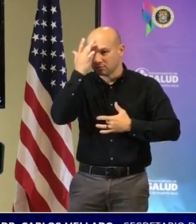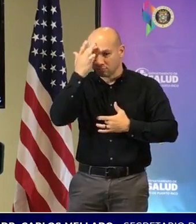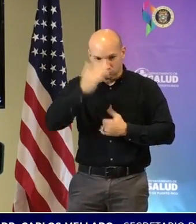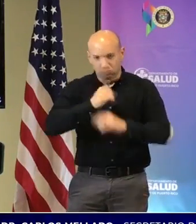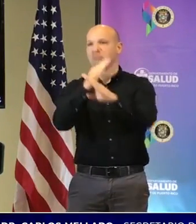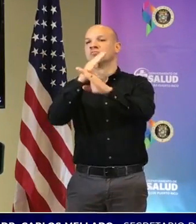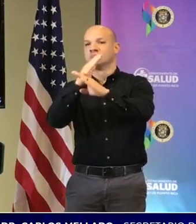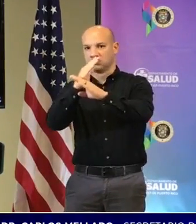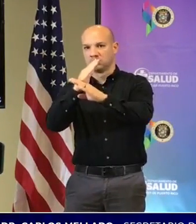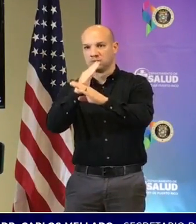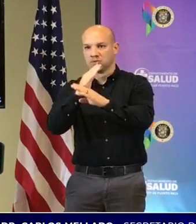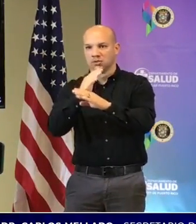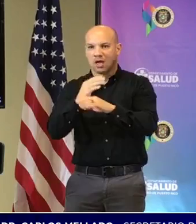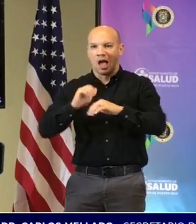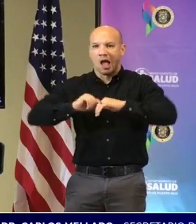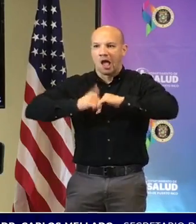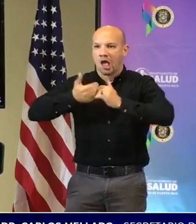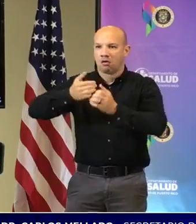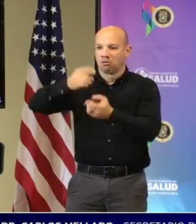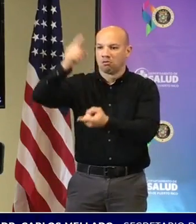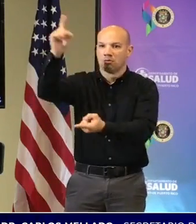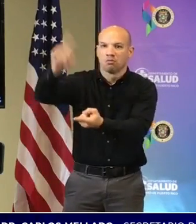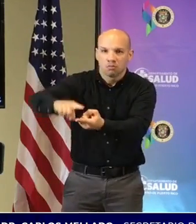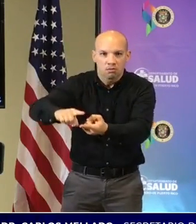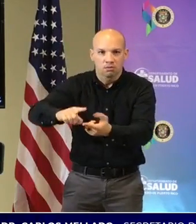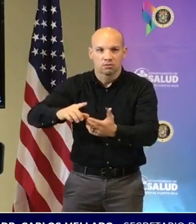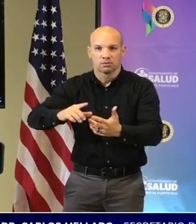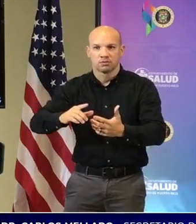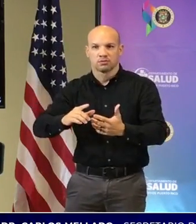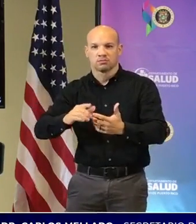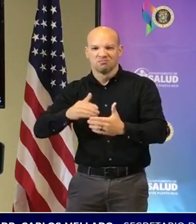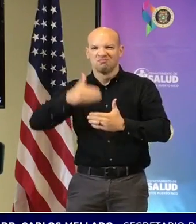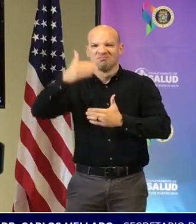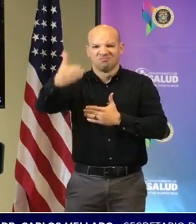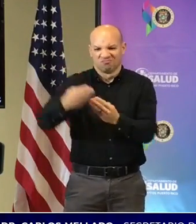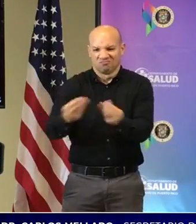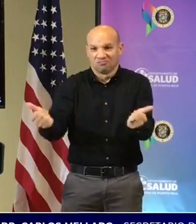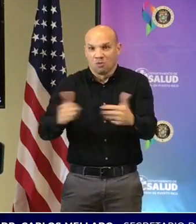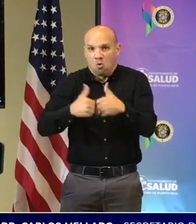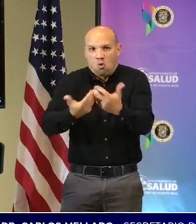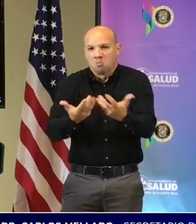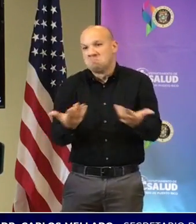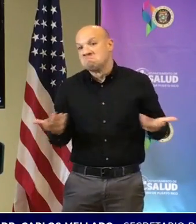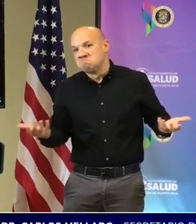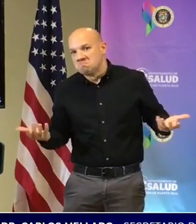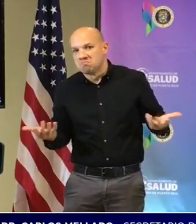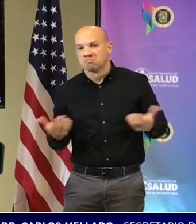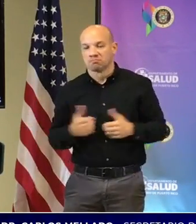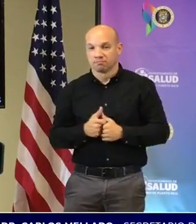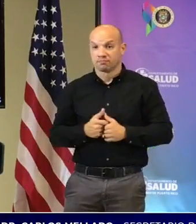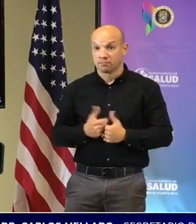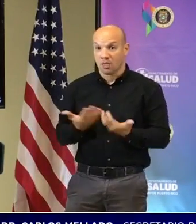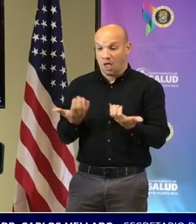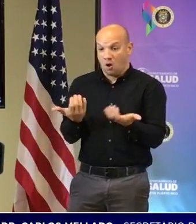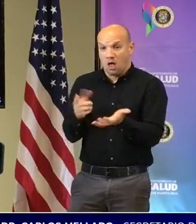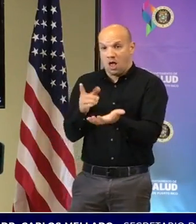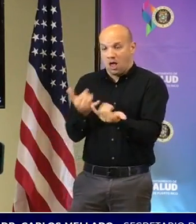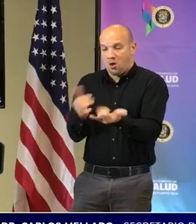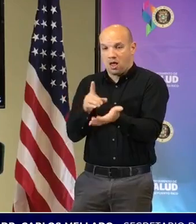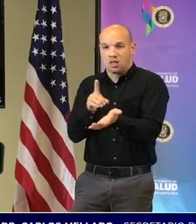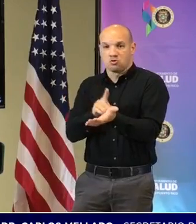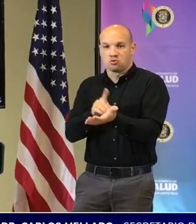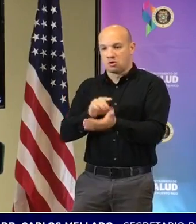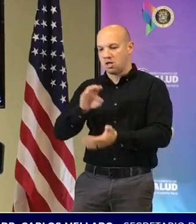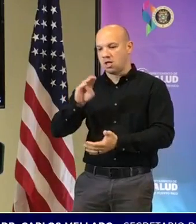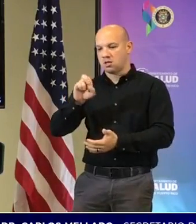y poder entonces ver más allá de lo que sucede con la secuela. Me gustaría que la doctora Marsan, ¿verdad?, del